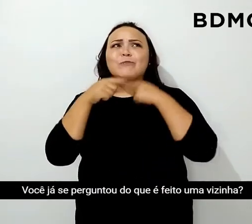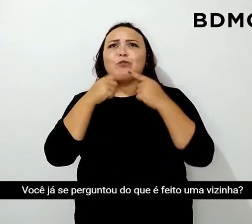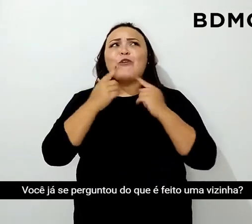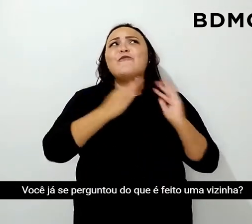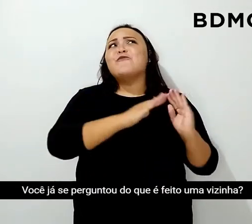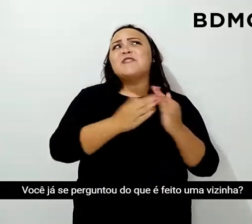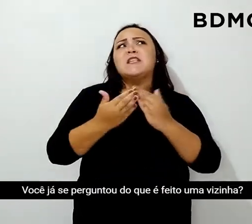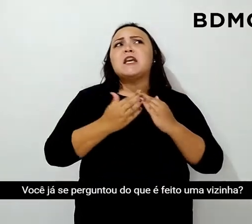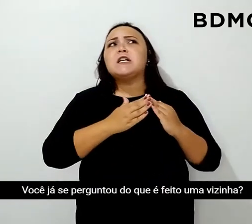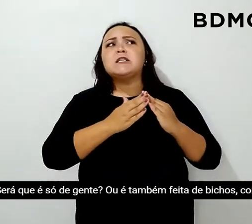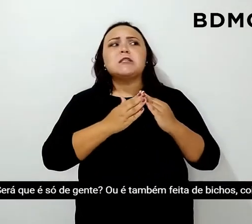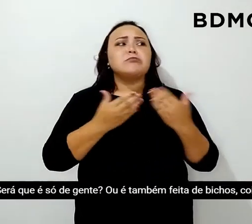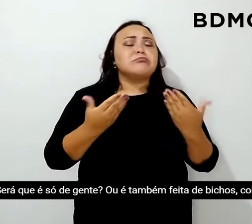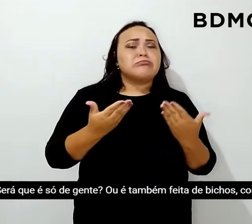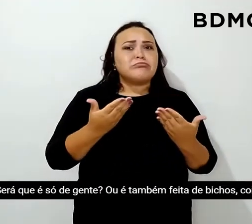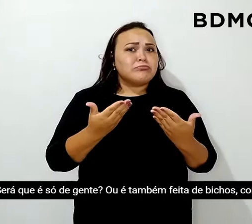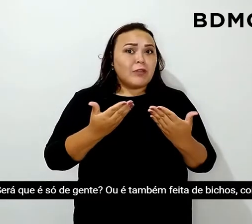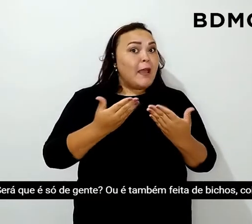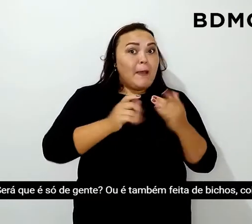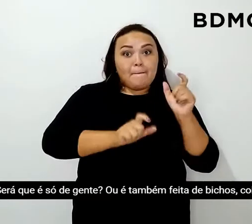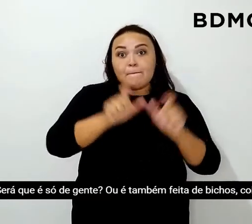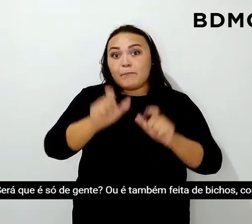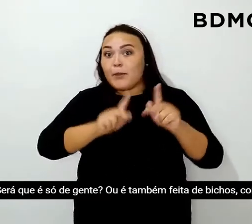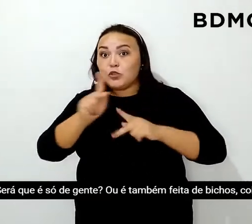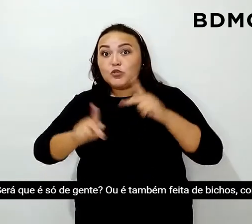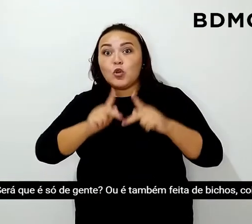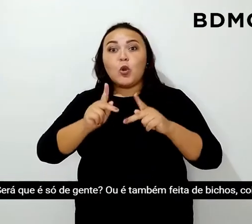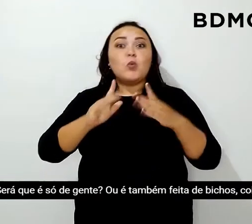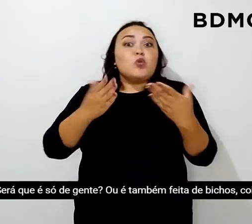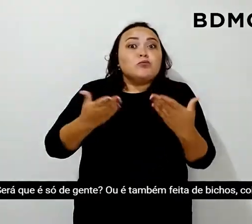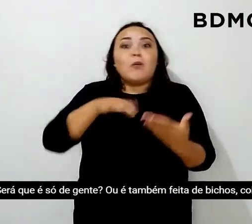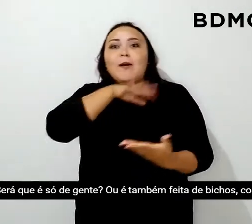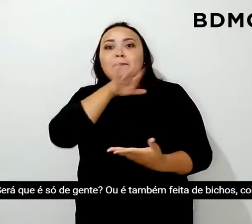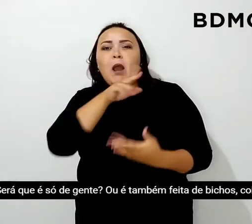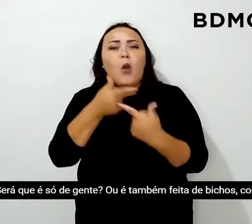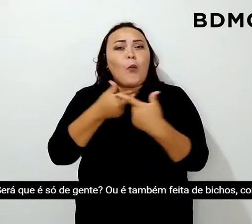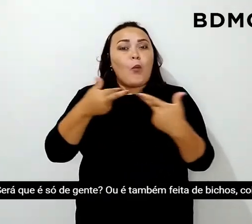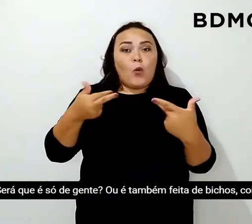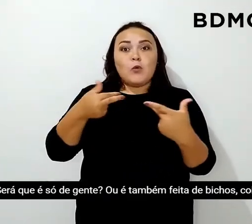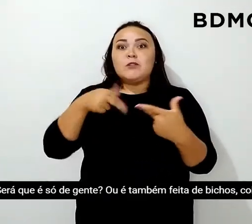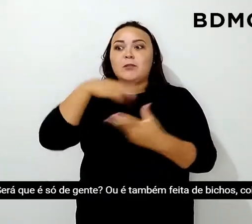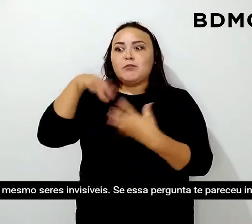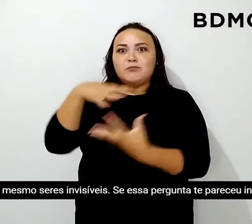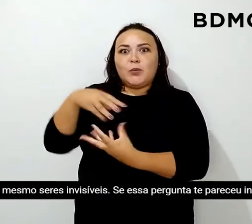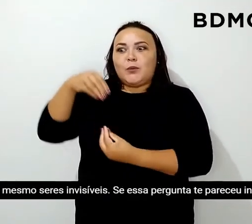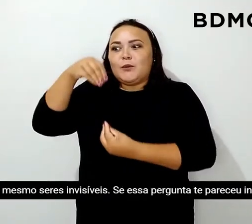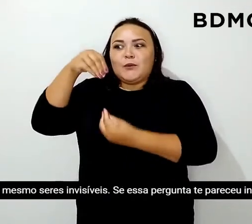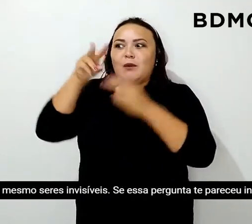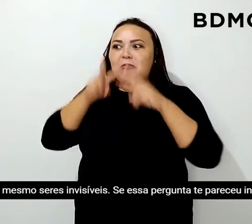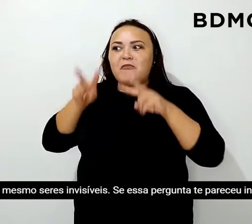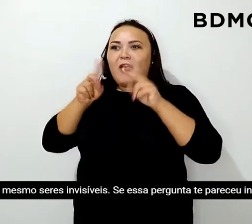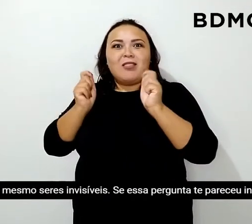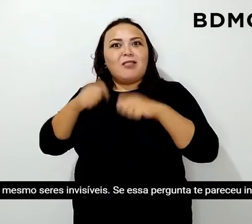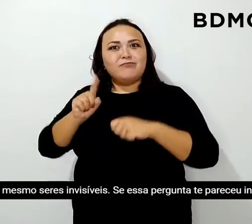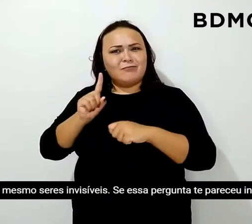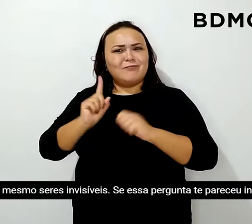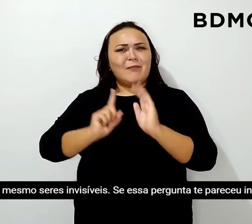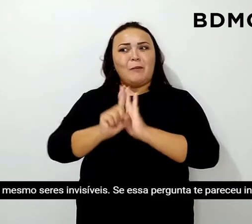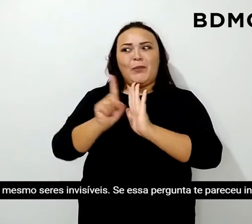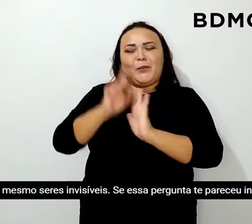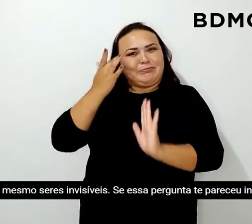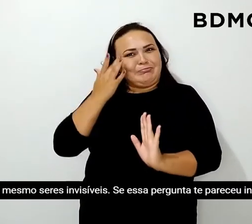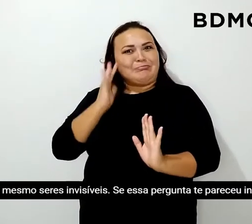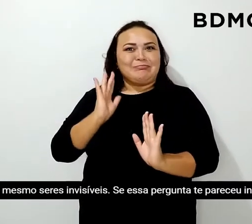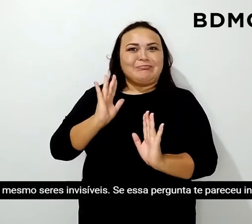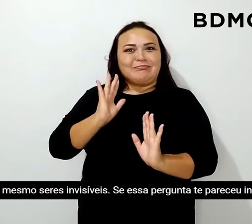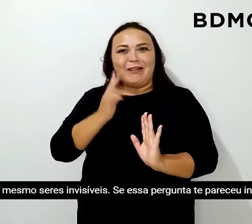perguntou do que é feita uma vizinhança? Será que é só de gente? Ou é também feita de bichos, coisas e até mesmo seres invisíveis? Se essa